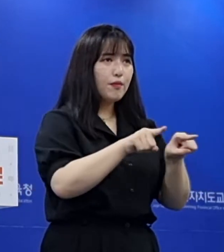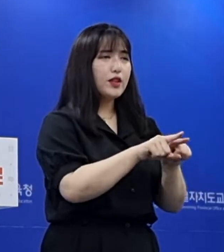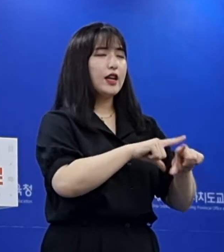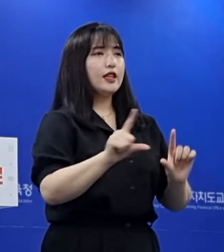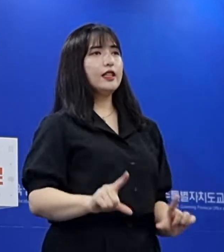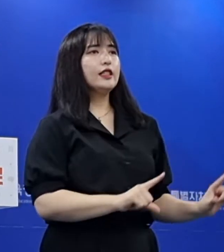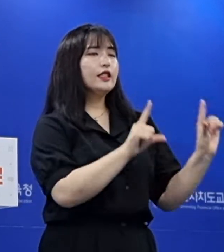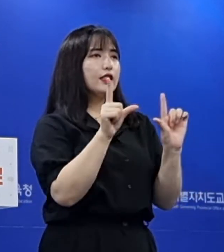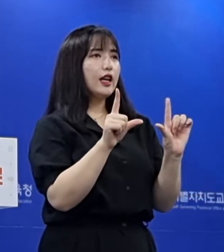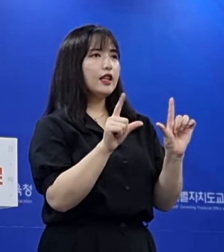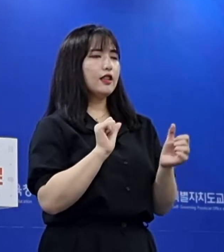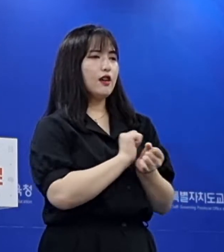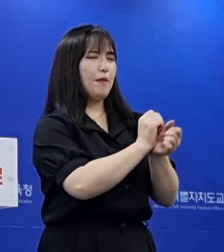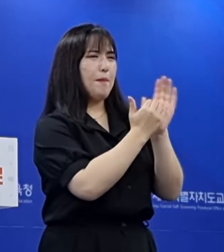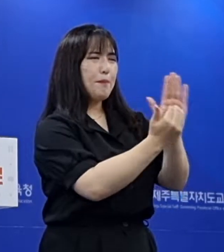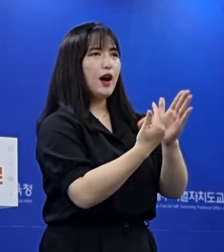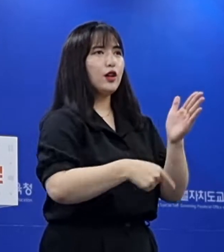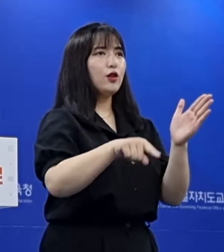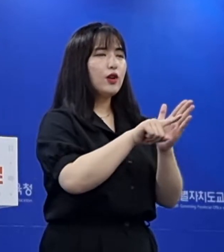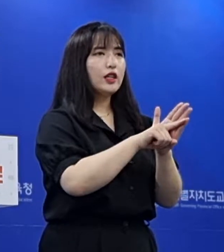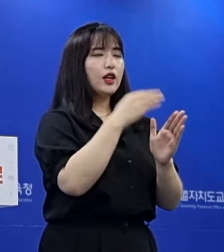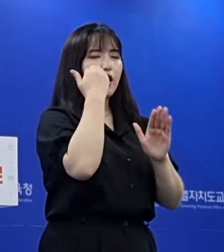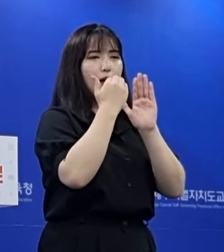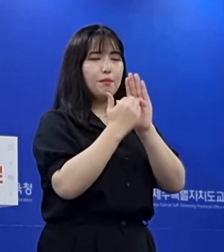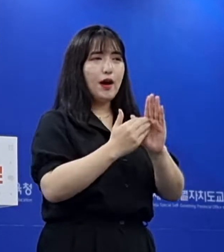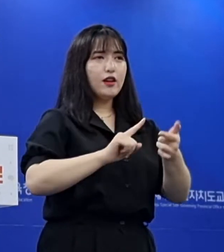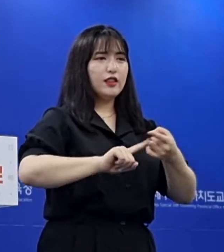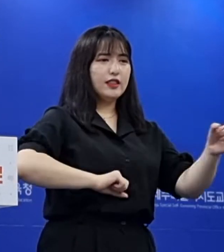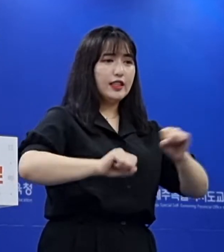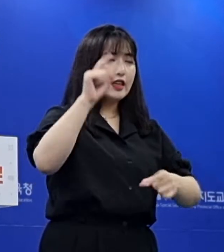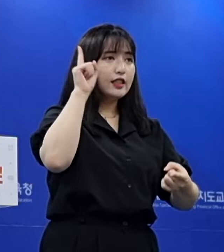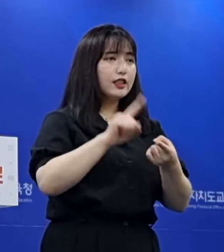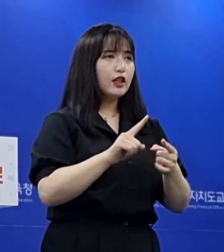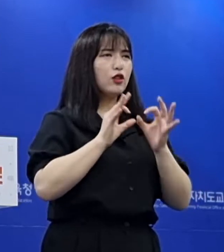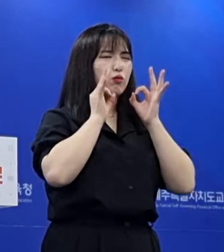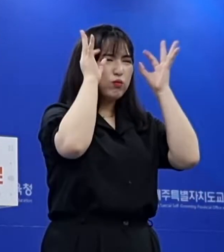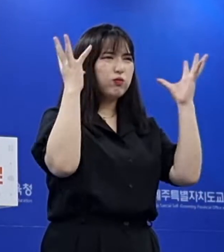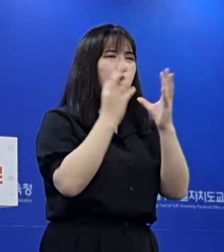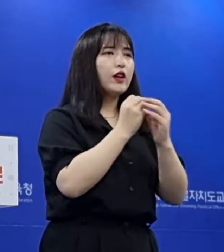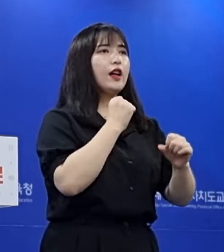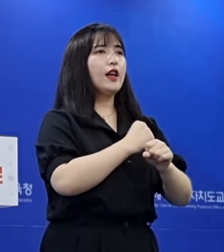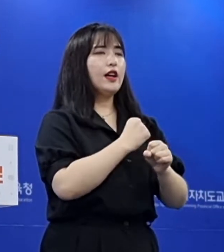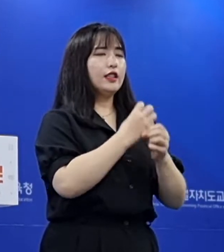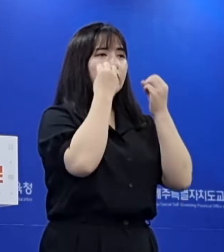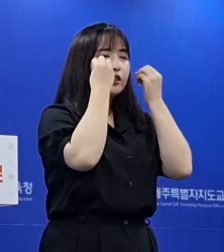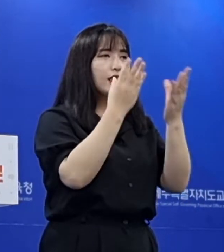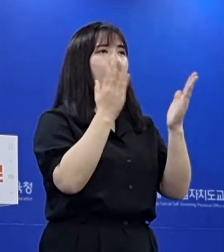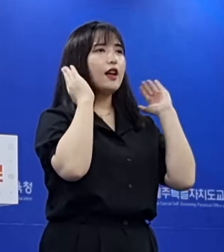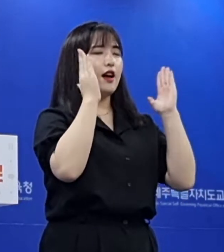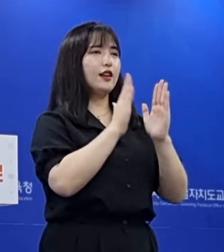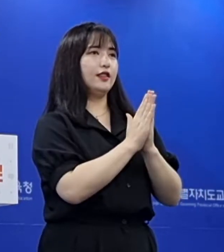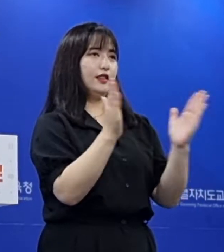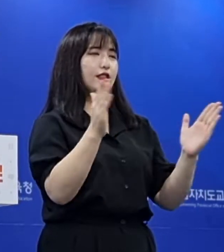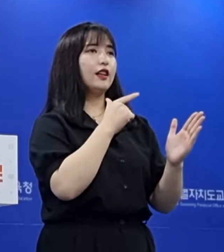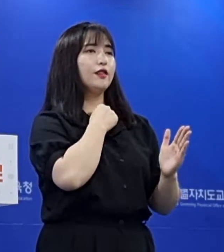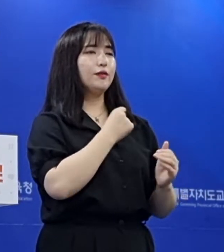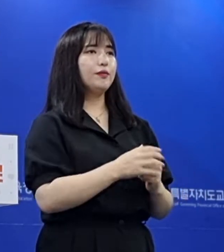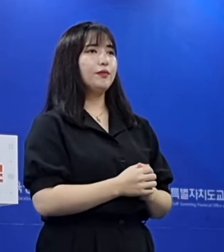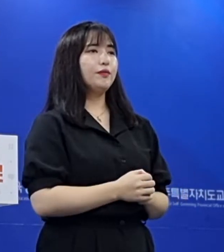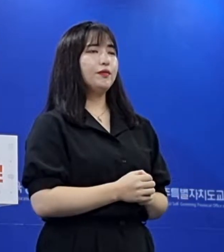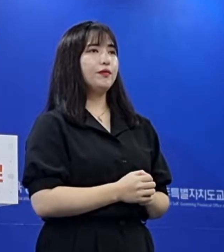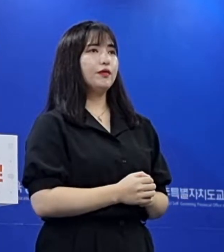일상속 감염 차단을 위한 방역 대응에 최선을 다하면서 힘차게 새학기를 시작하겠습니다.